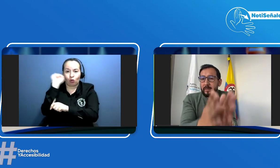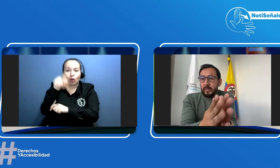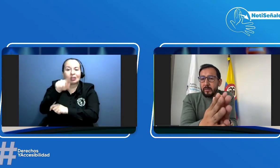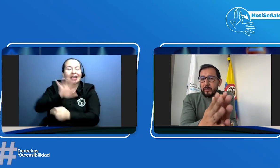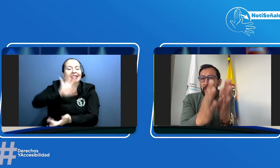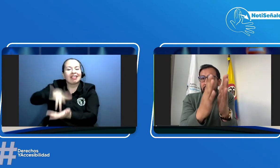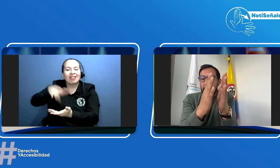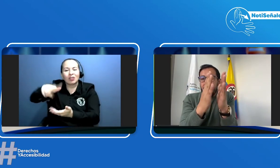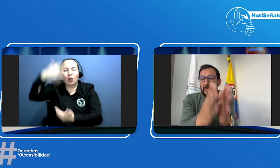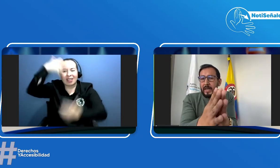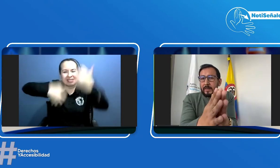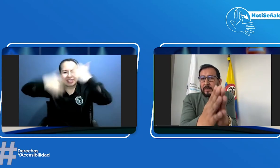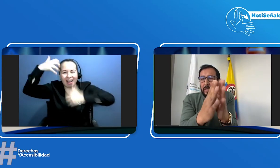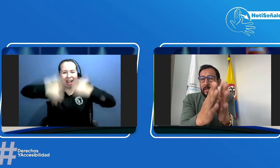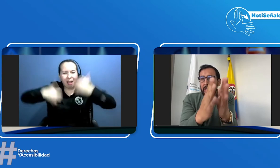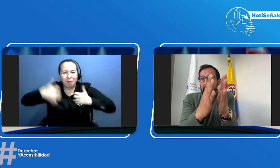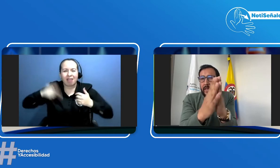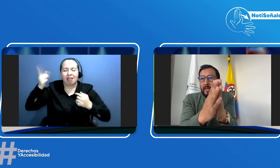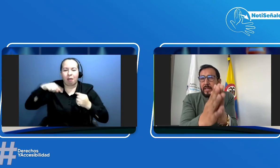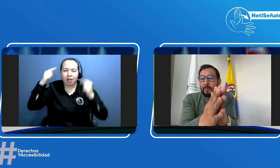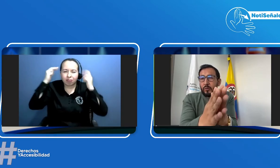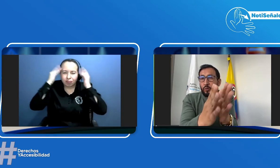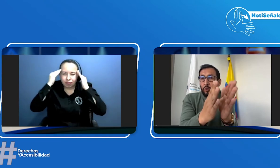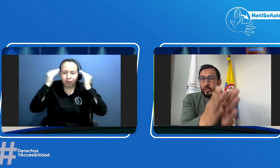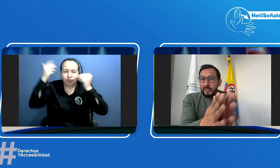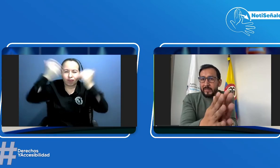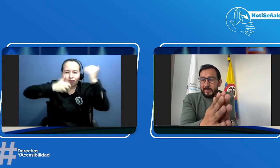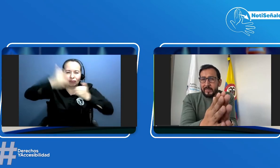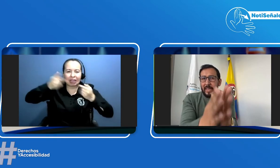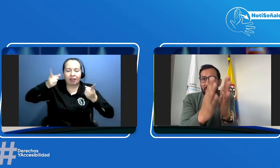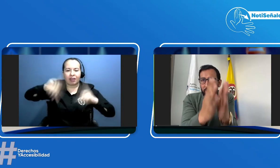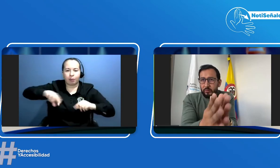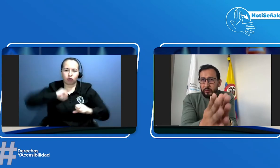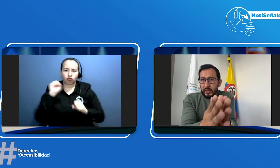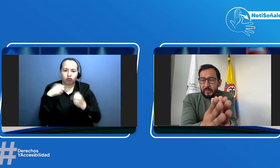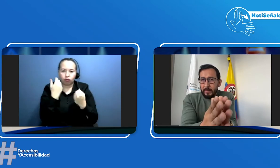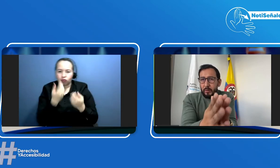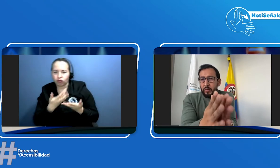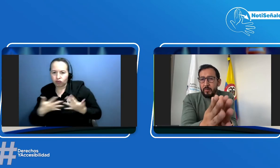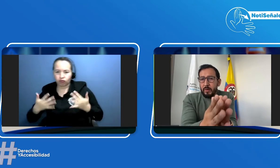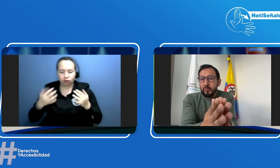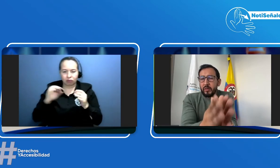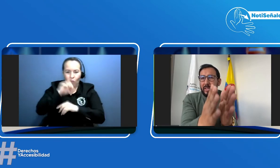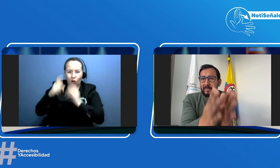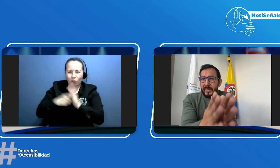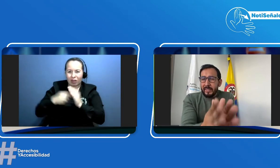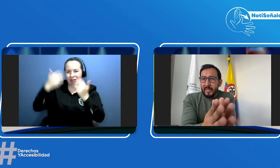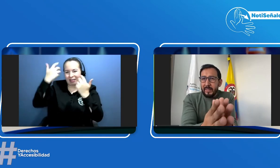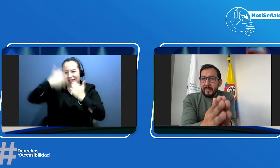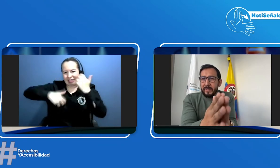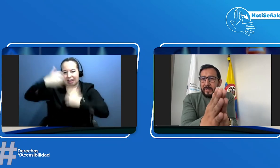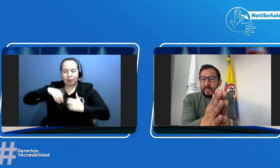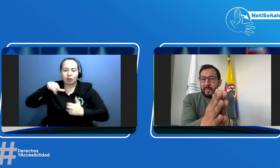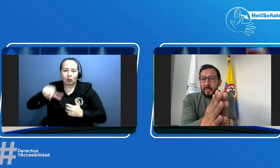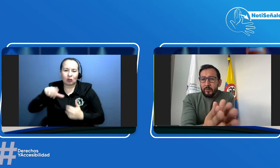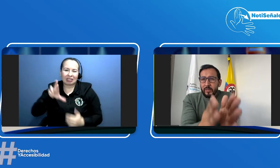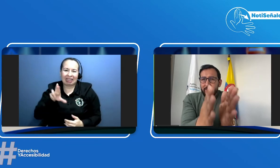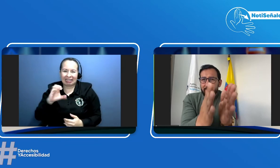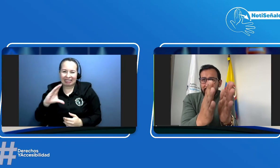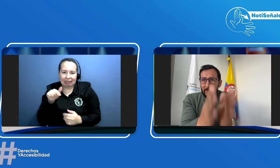mental y de actitud motriz que es lo que ustedes llaman o llamamos el CRC entonces de